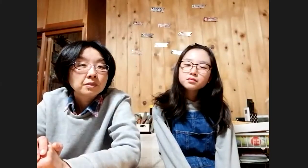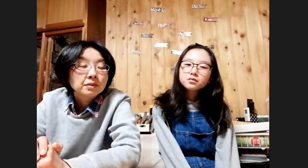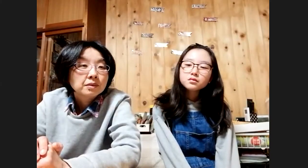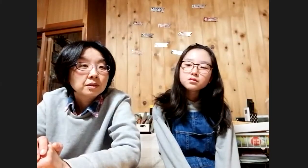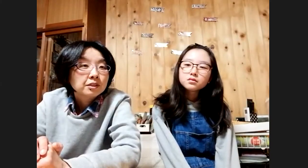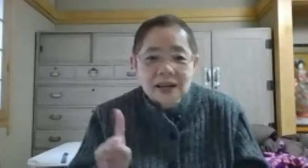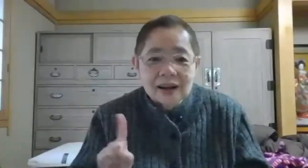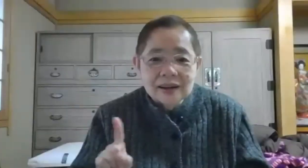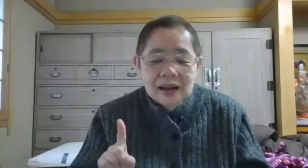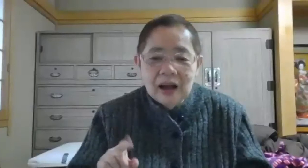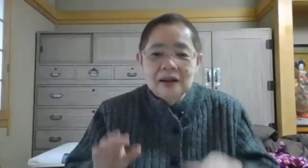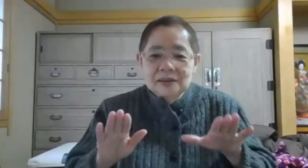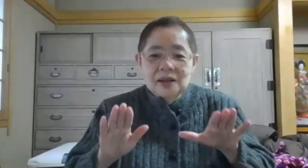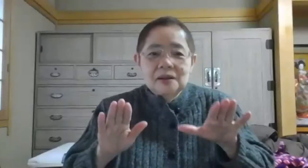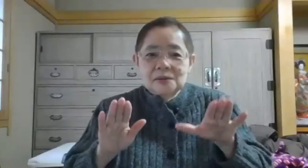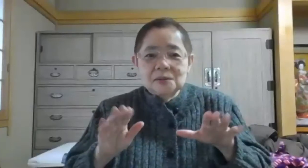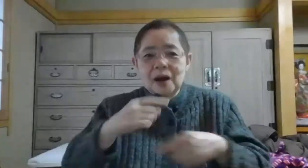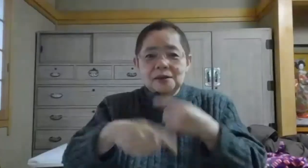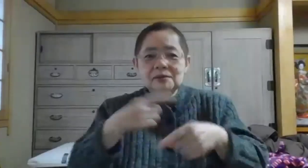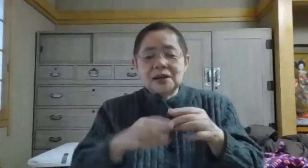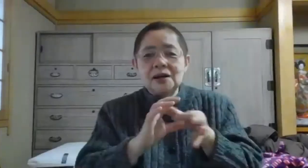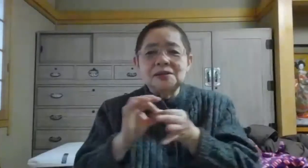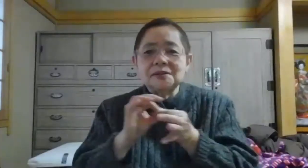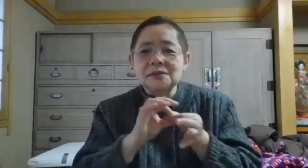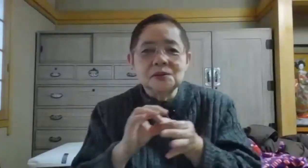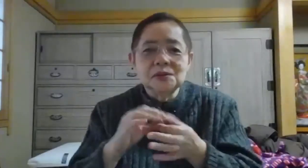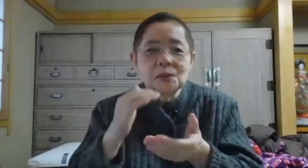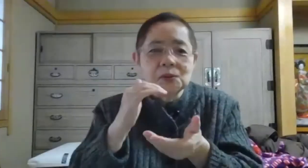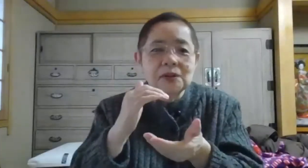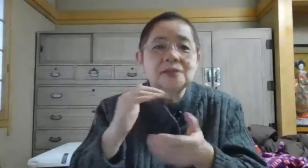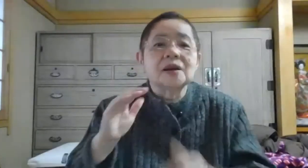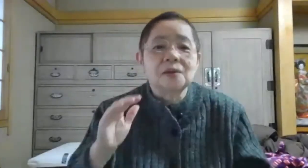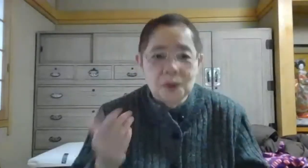何か手話に関することですけれども